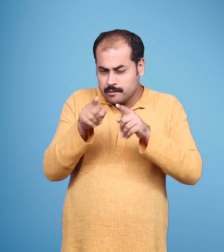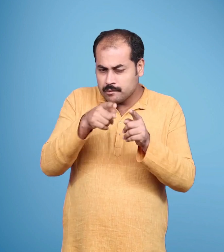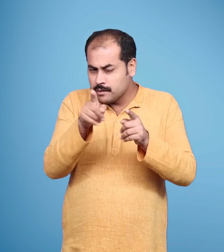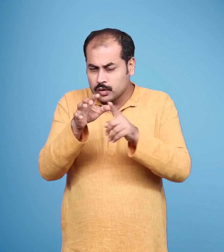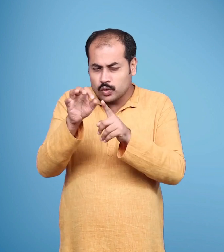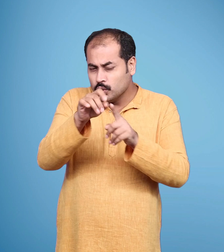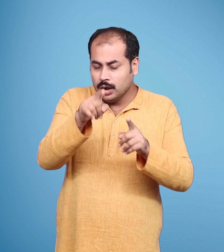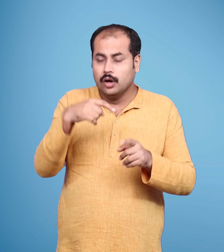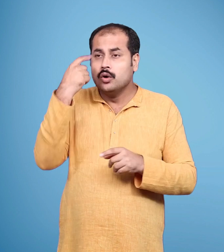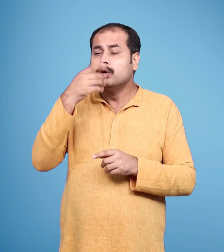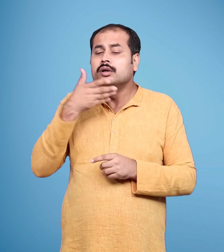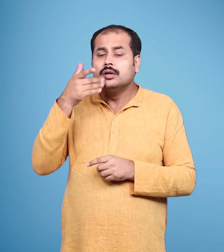उल्टा पाठ किसने पढ़ाया